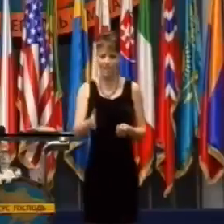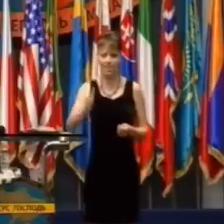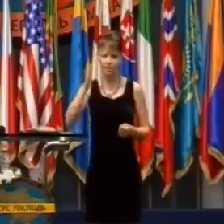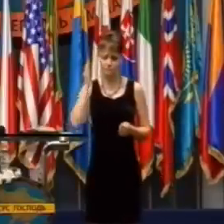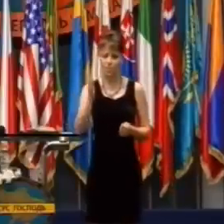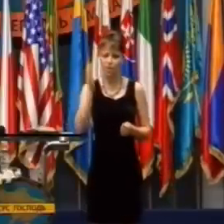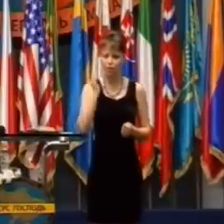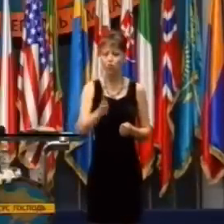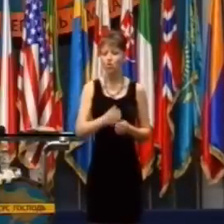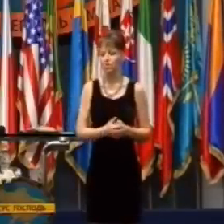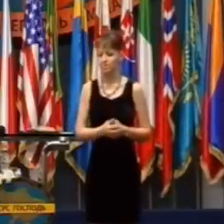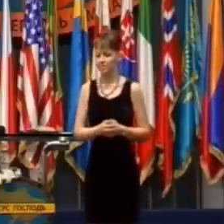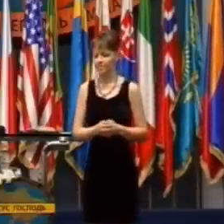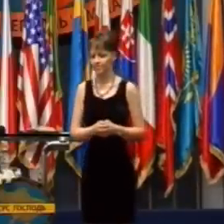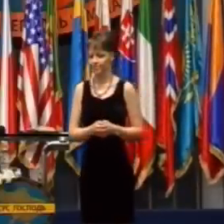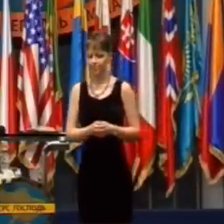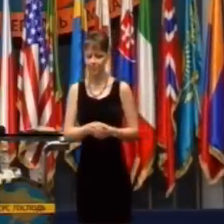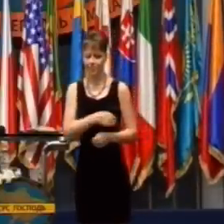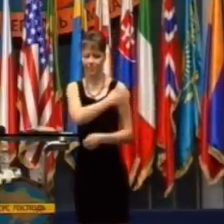poď von?